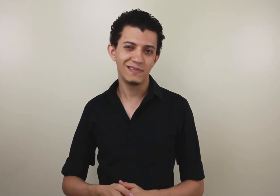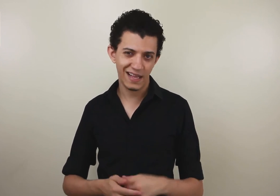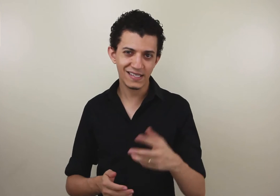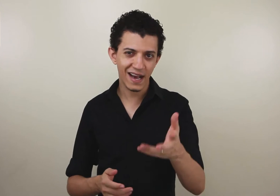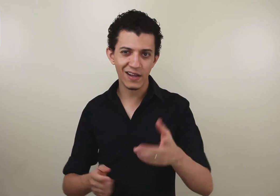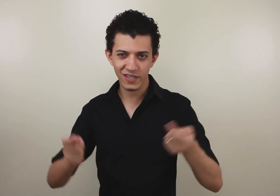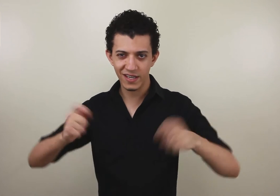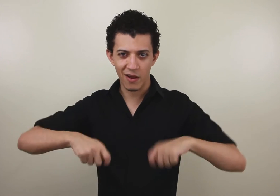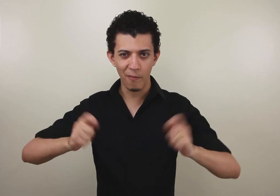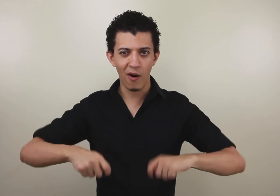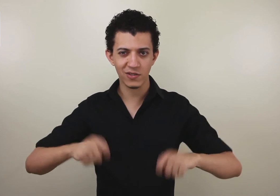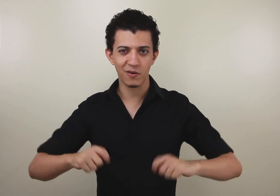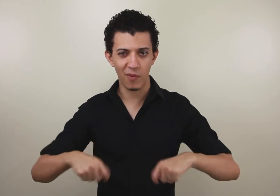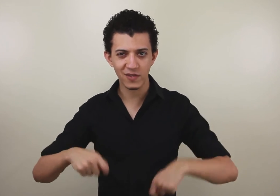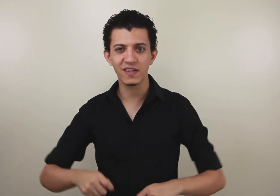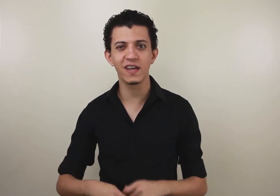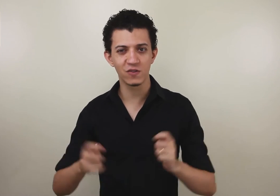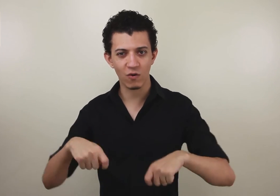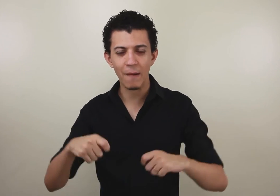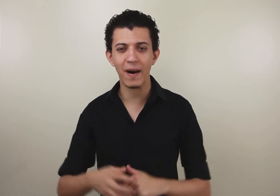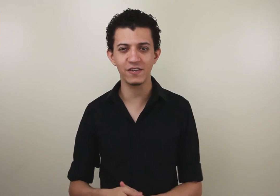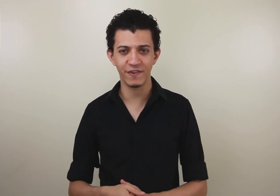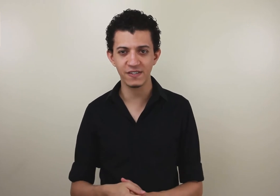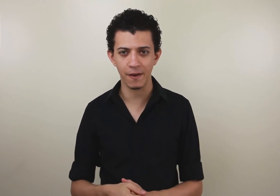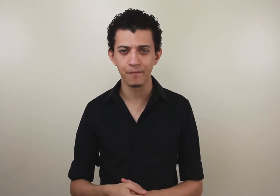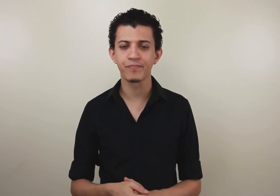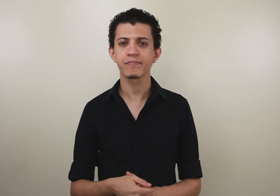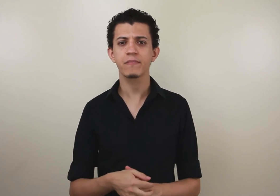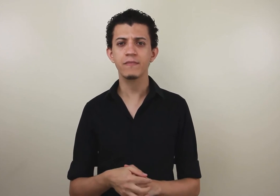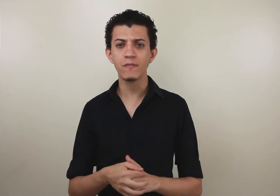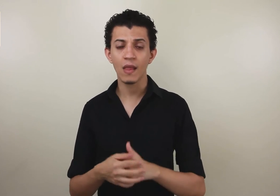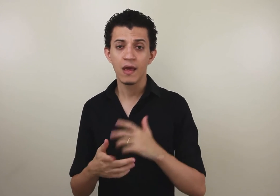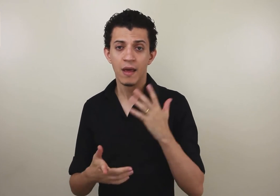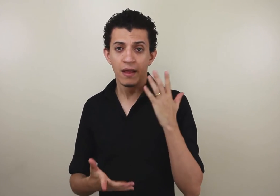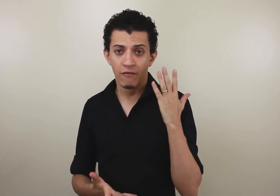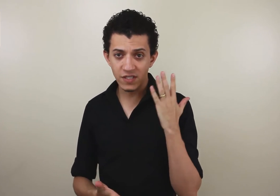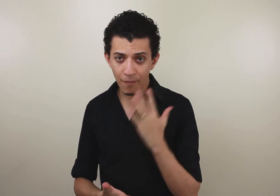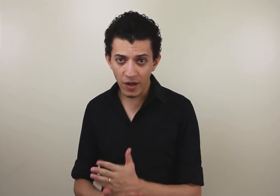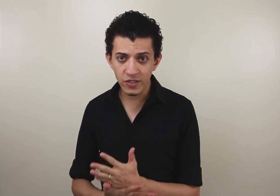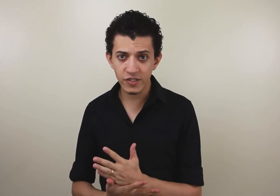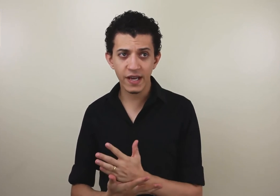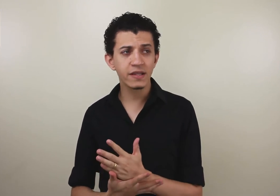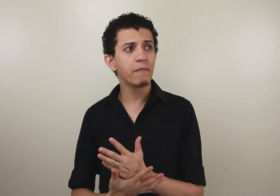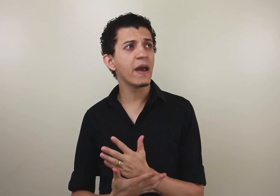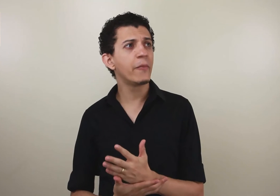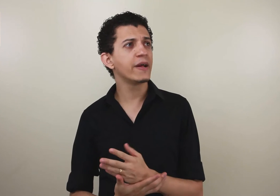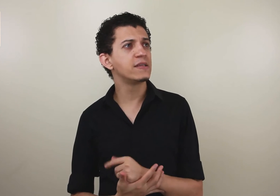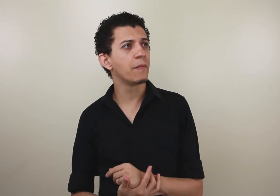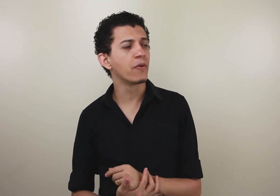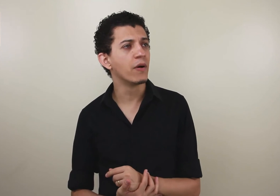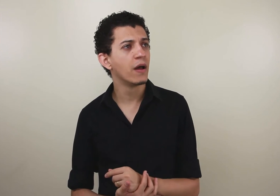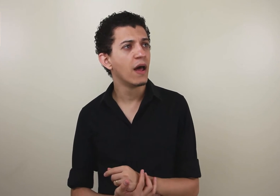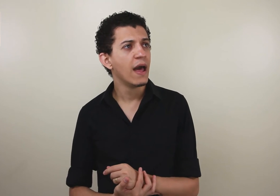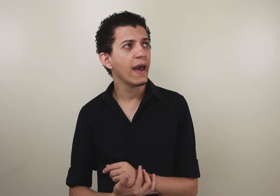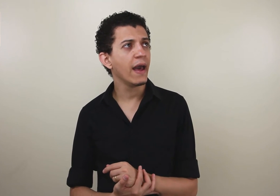Nesse caso aqui, eu posso. Posso fazer. Eu sou capaz de fazer. Você pode dizer também, por exemplo, É